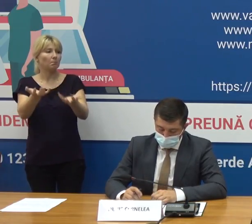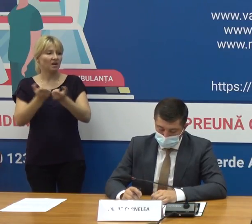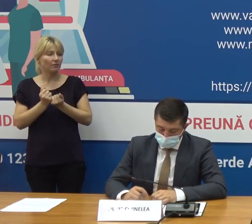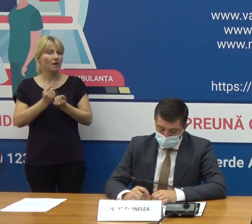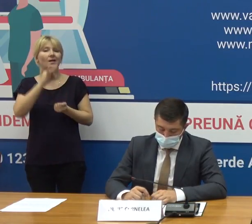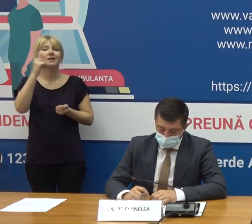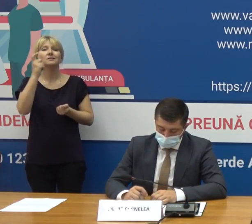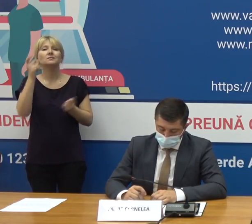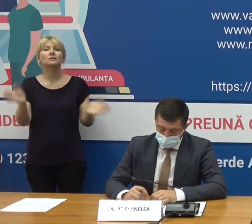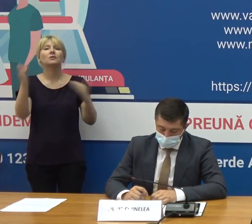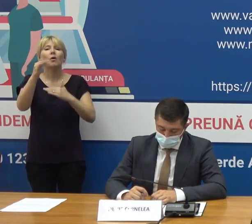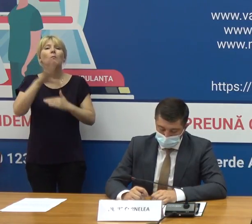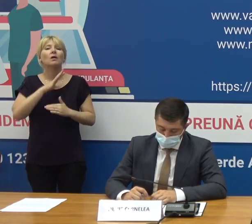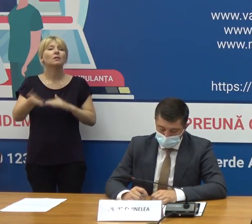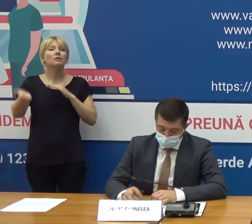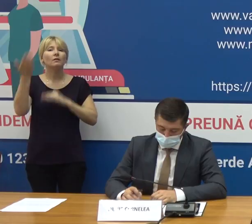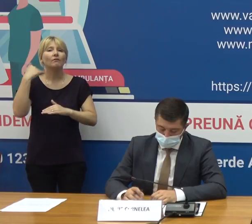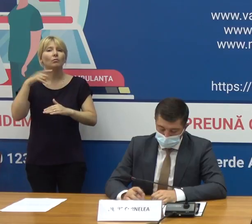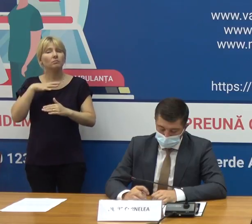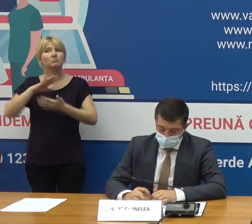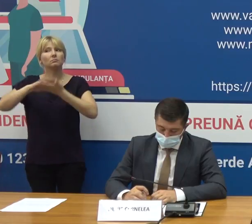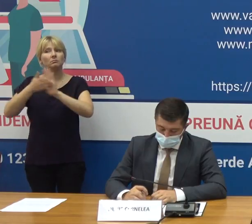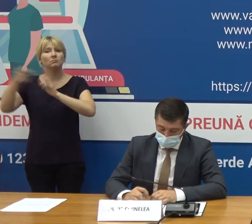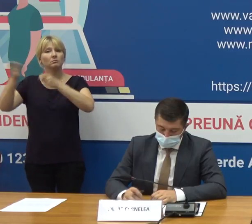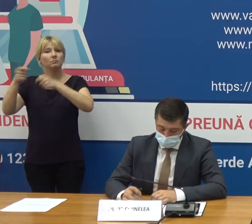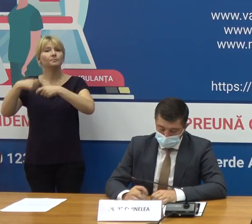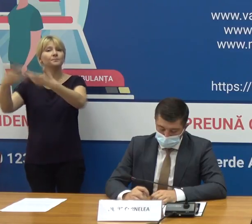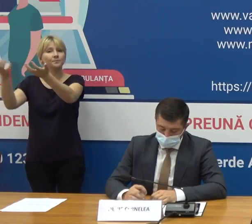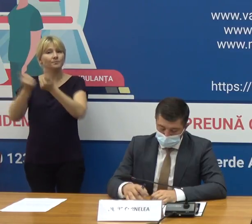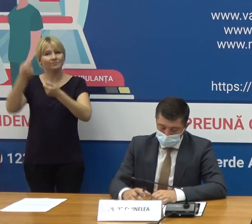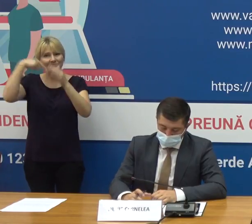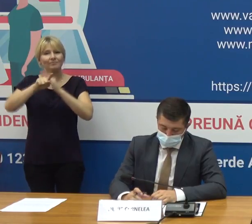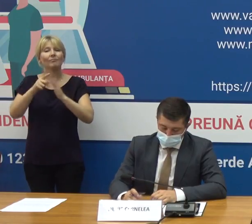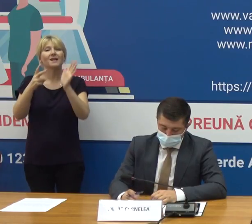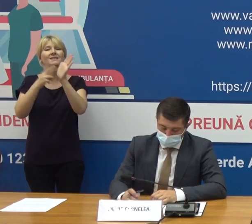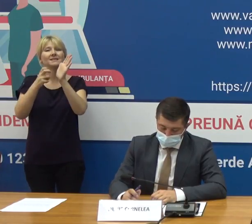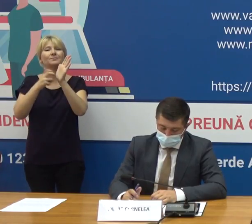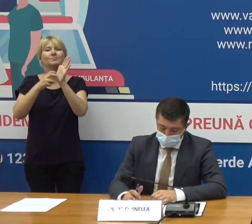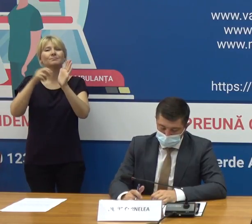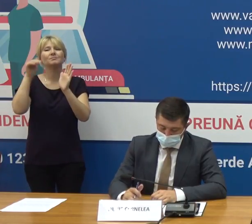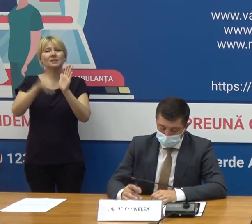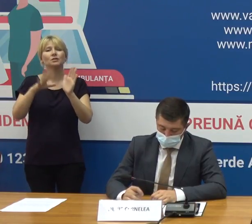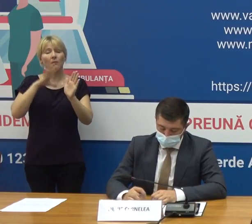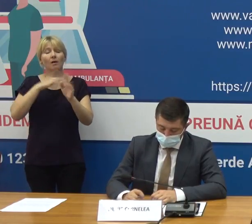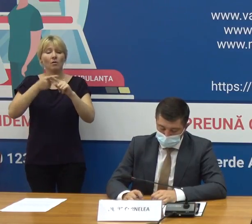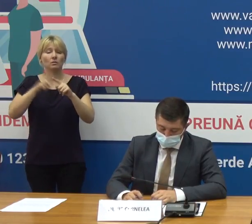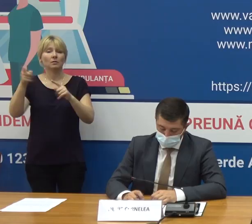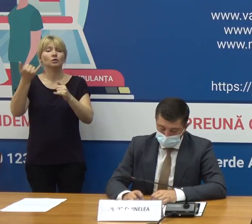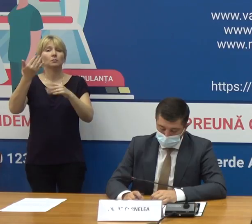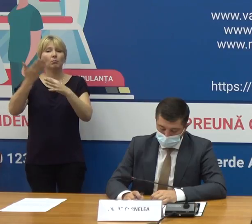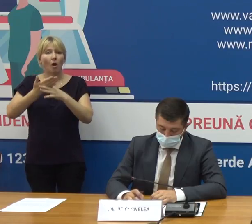a fost achiziționat de Republica Moldova din lotul de peste 700.000 de doze.